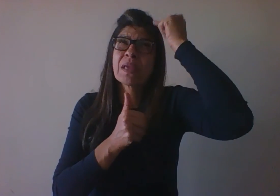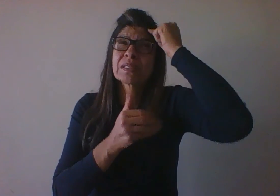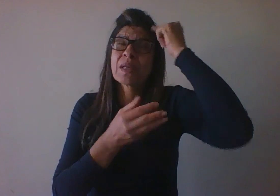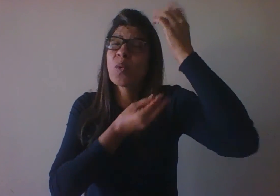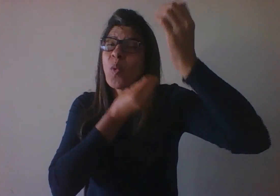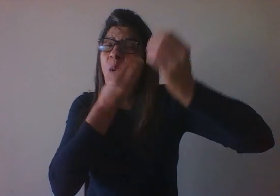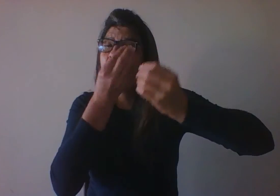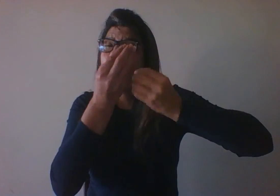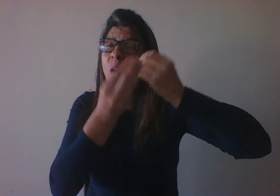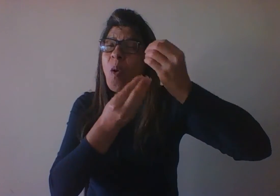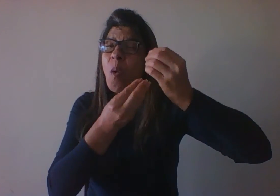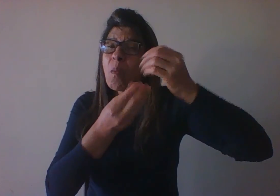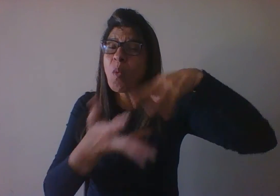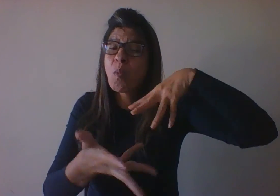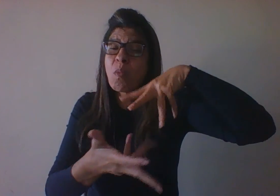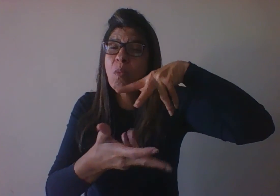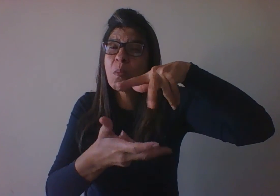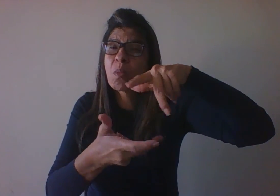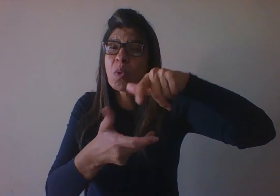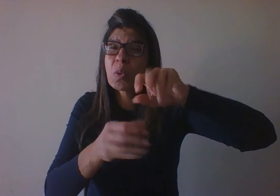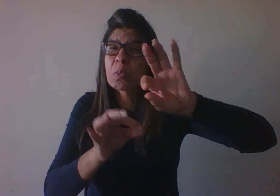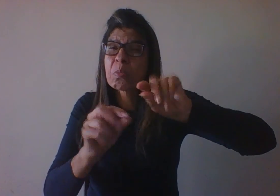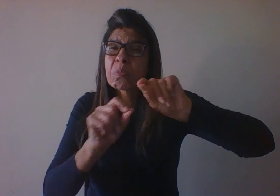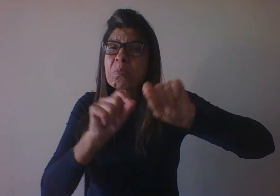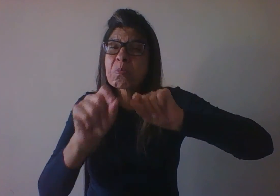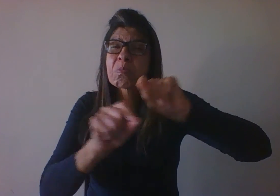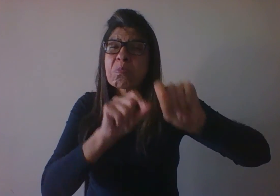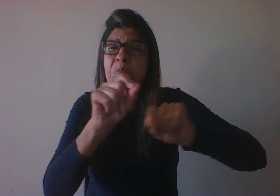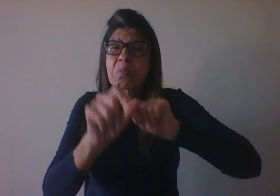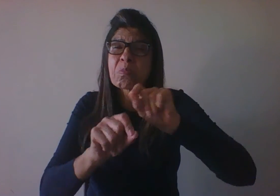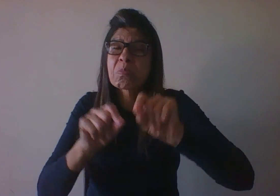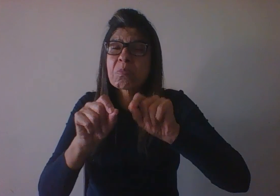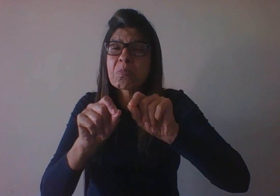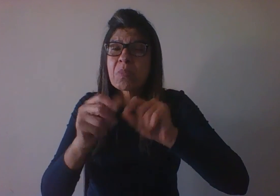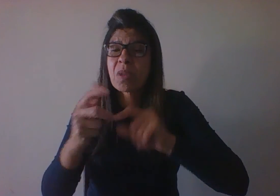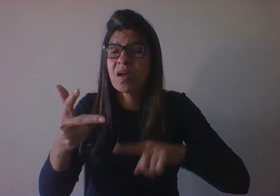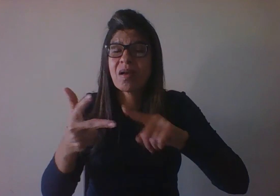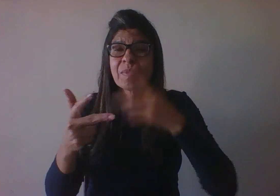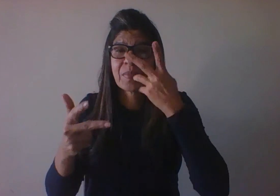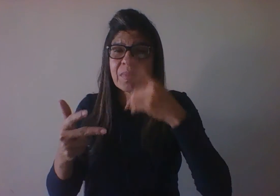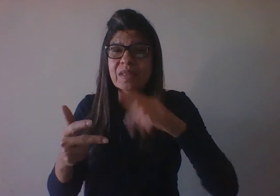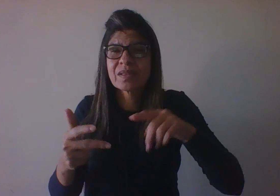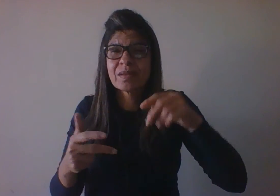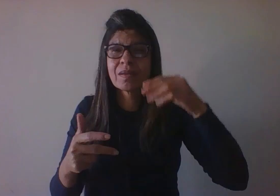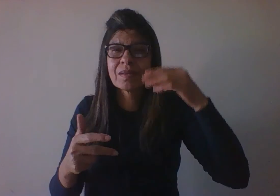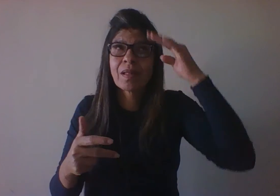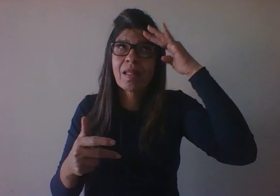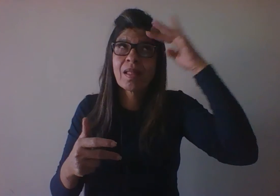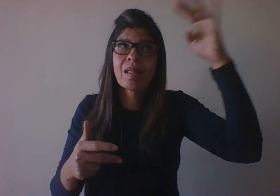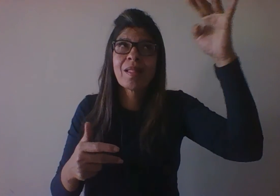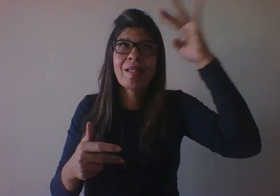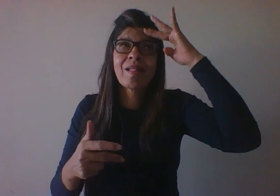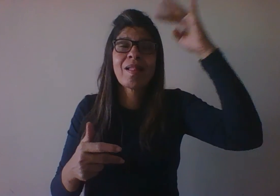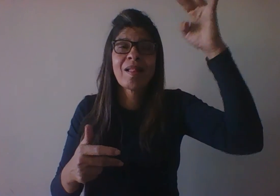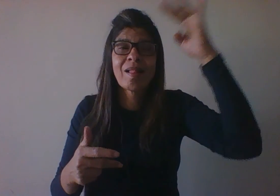Nessa fase, por exemplo, as crianças fantasiam muito, criam os amigos imaginários, contam histórias, então elas